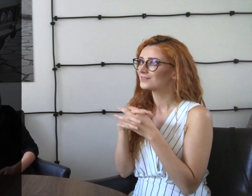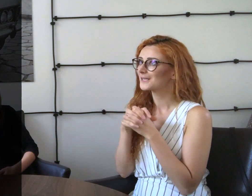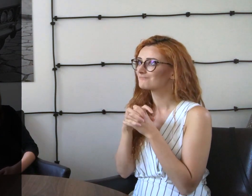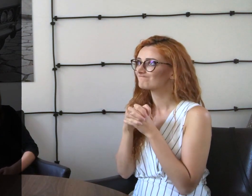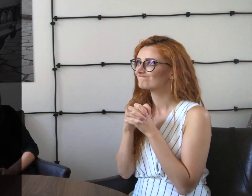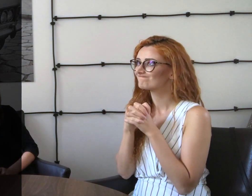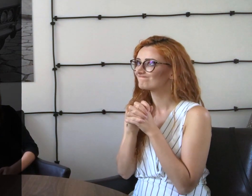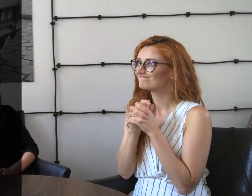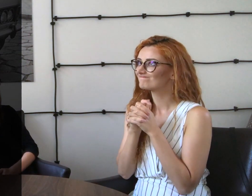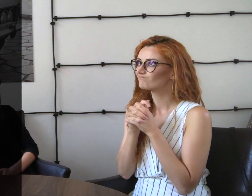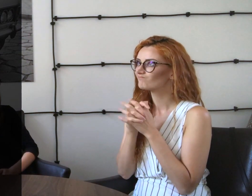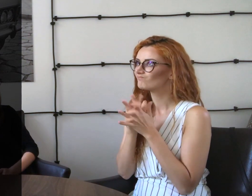Czemu to, co robię, ma znaczenie?